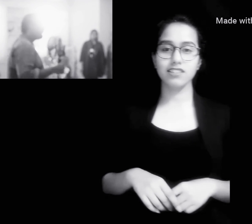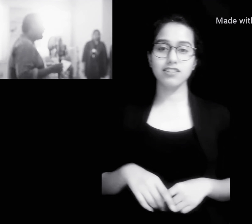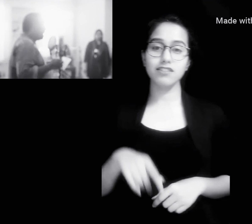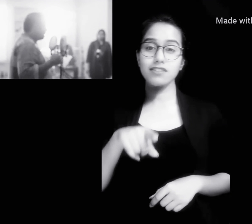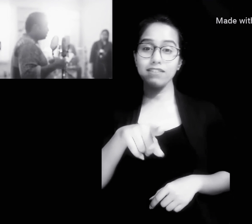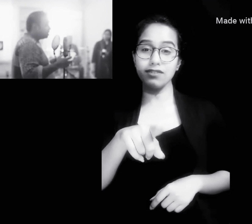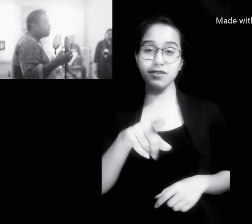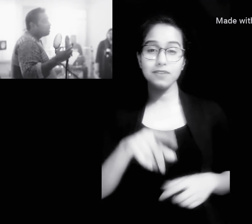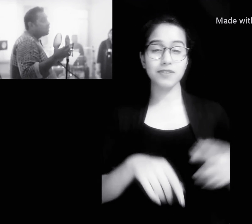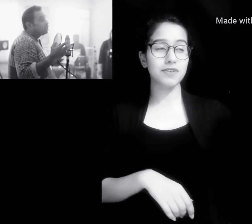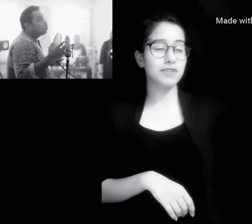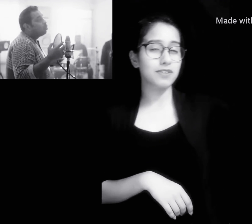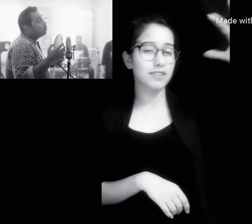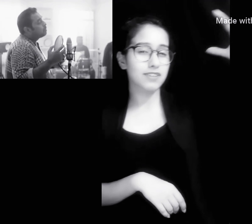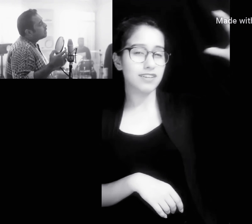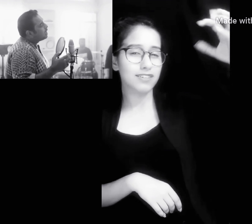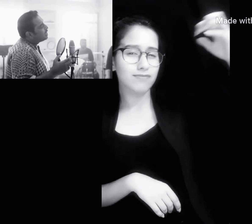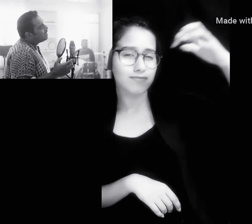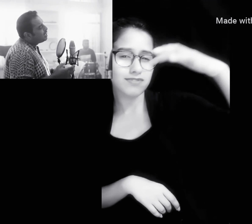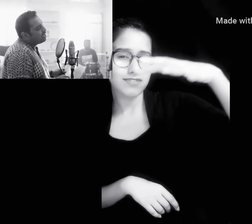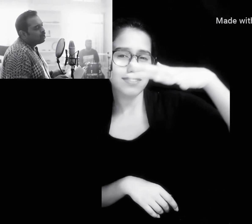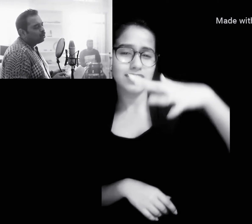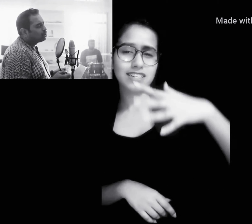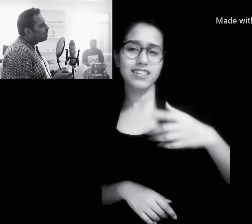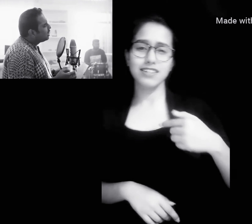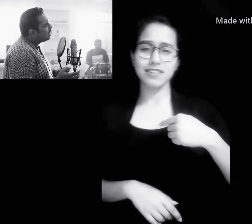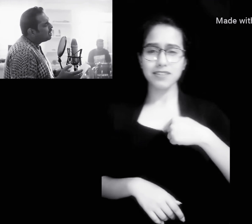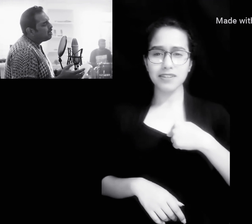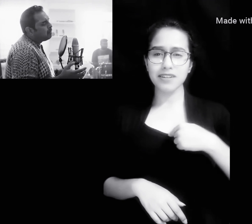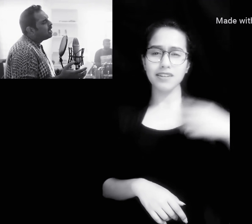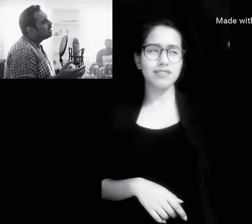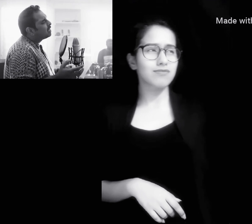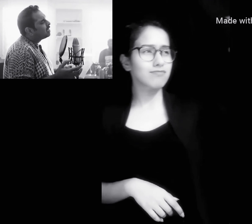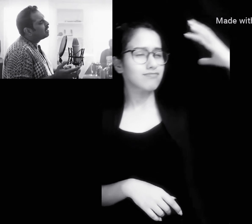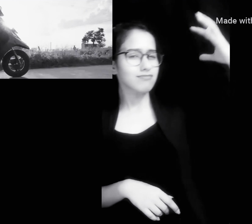जितनी धूप तेरी उतनी ही मेरी